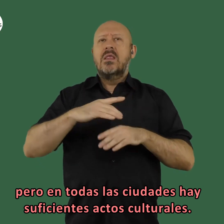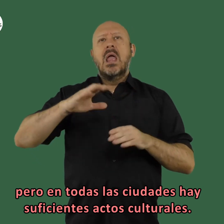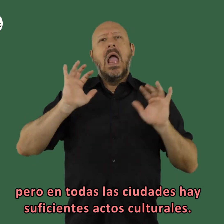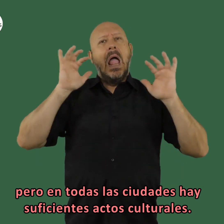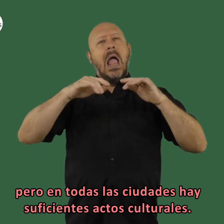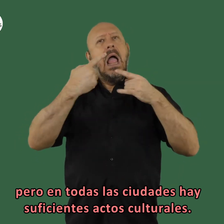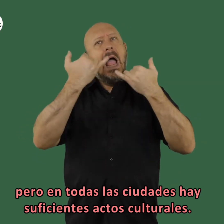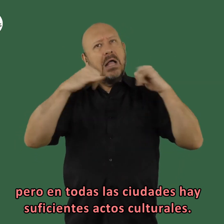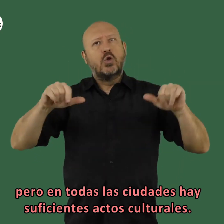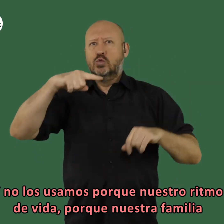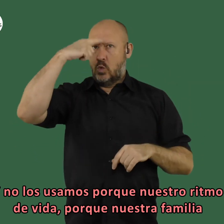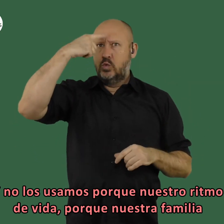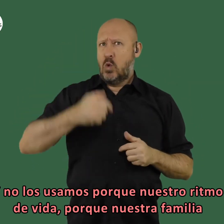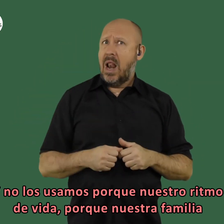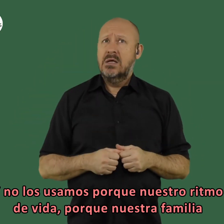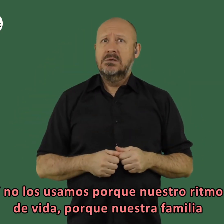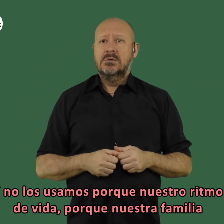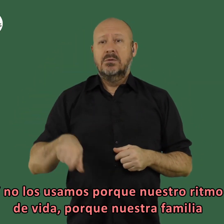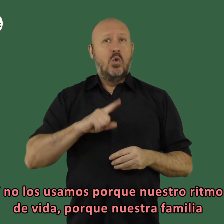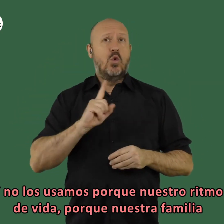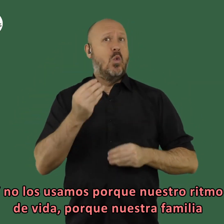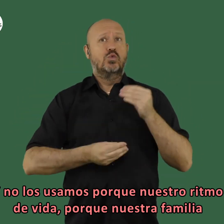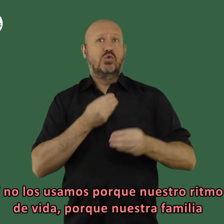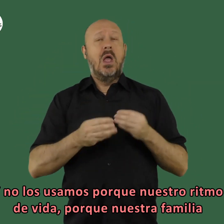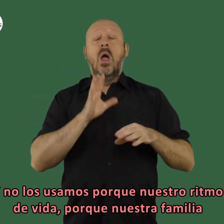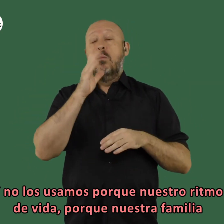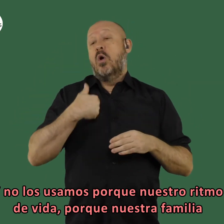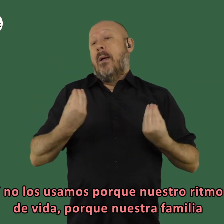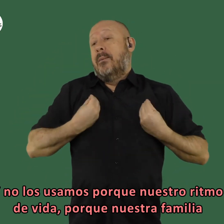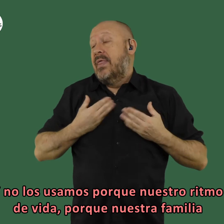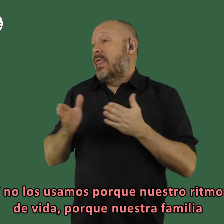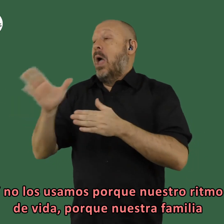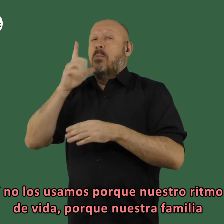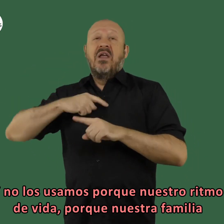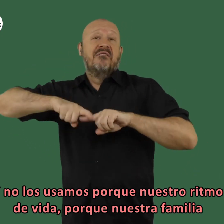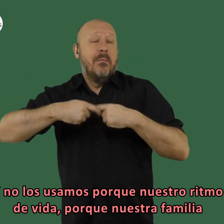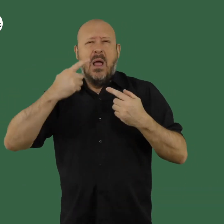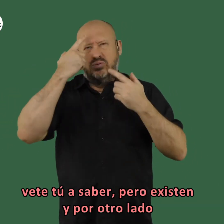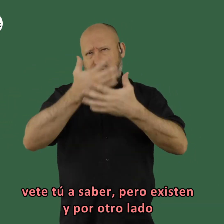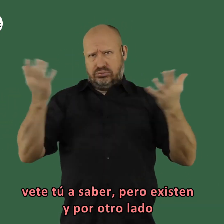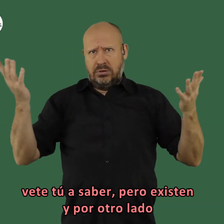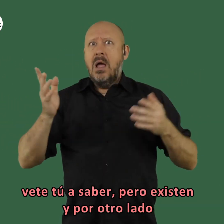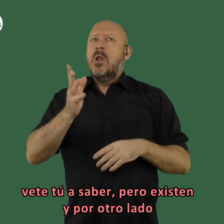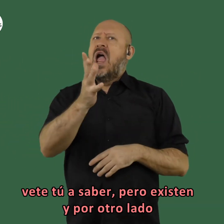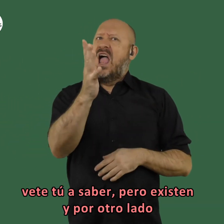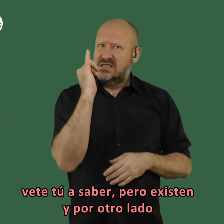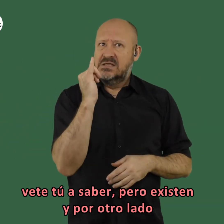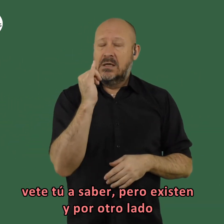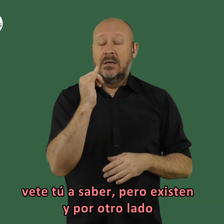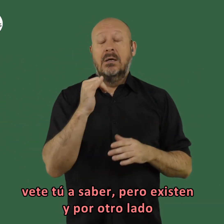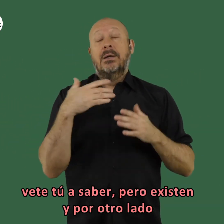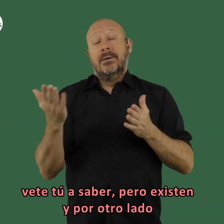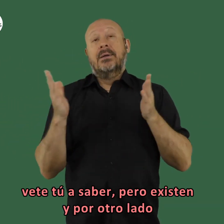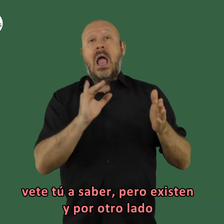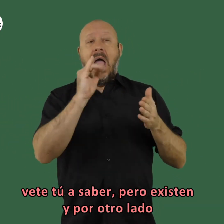suficientes actos culturales y no los no no los usamos porque nuestro ritmo de vida porque nuestra familia porque vete tú a saber pero